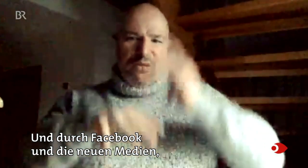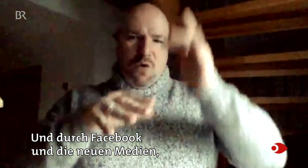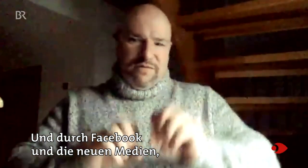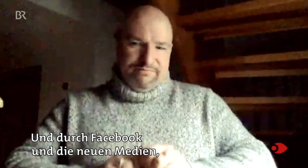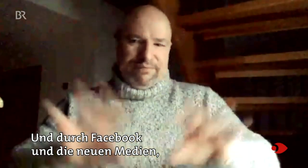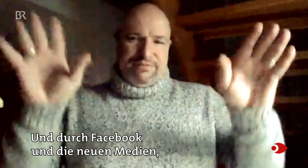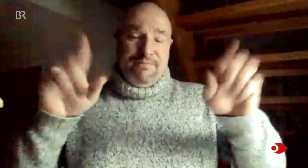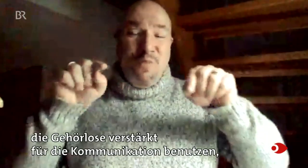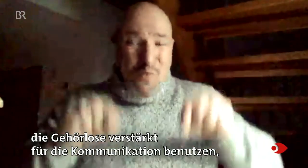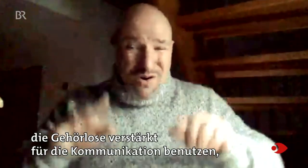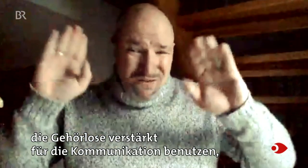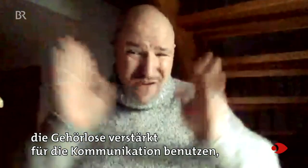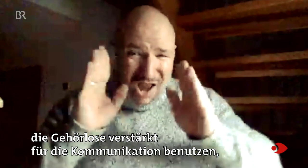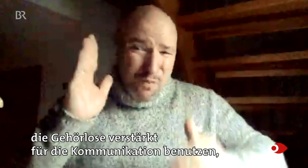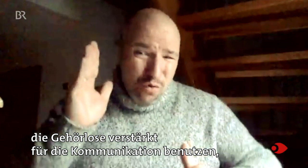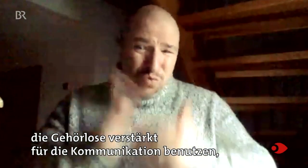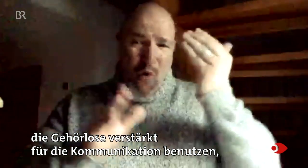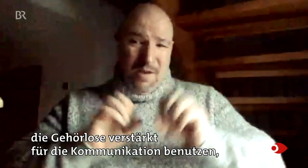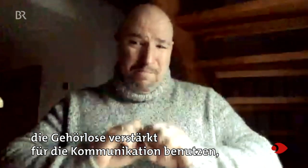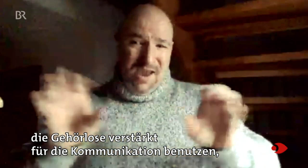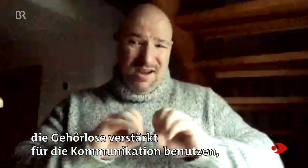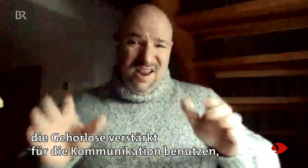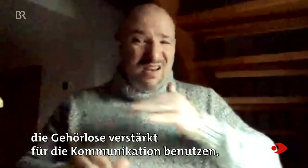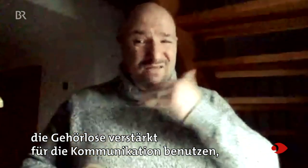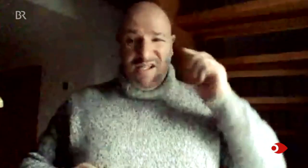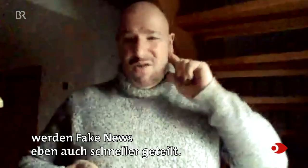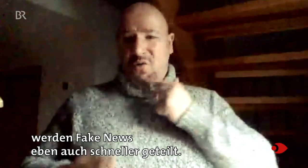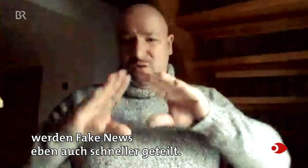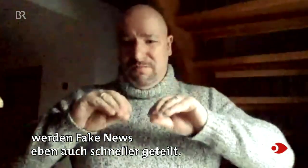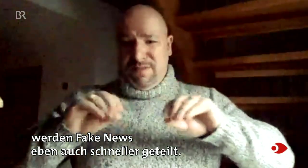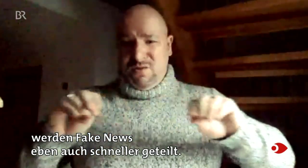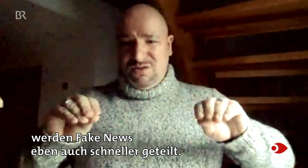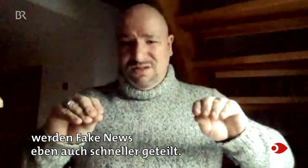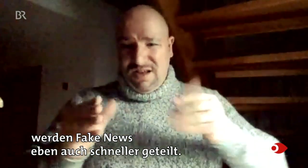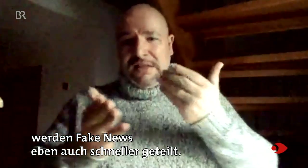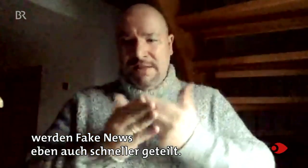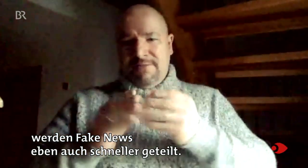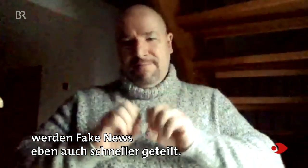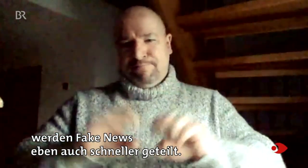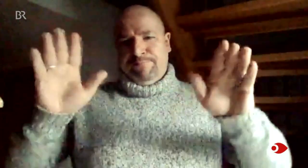und die neuen Medien, Gehörlose verstärkt für die Kommunikation benutzen, werden Fake News eben auch schneller geteilt.